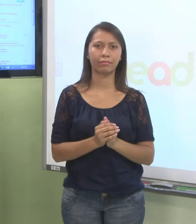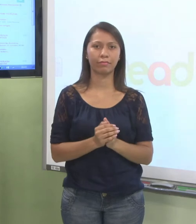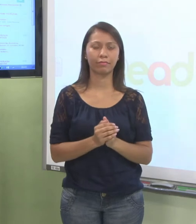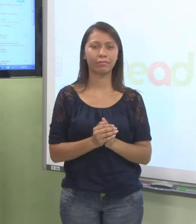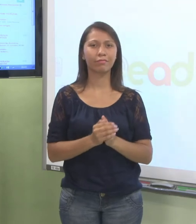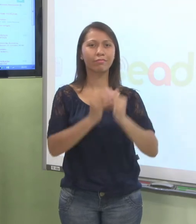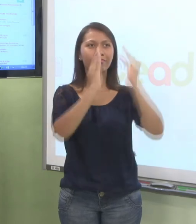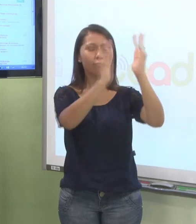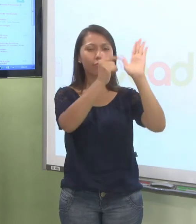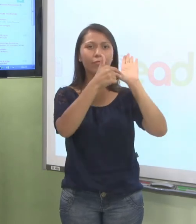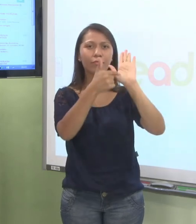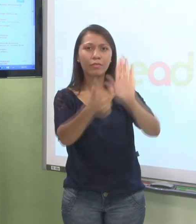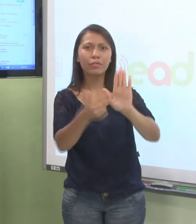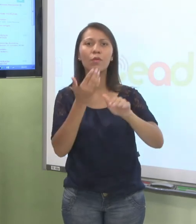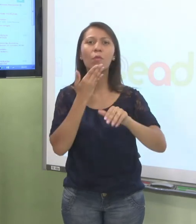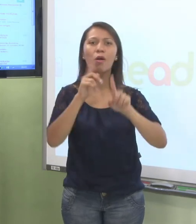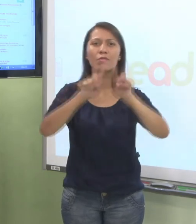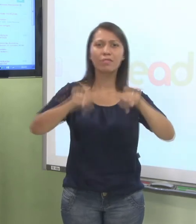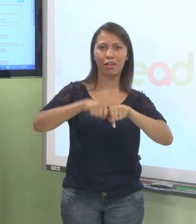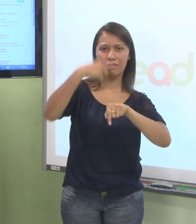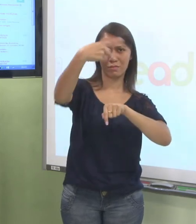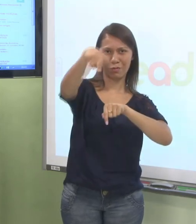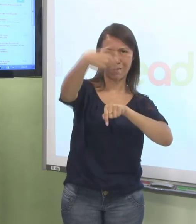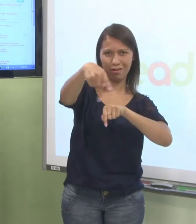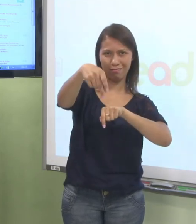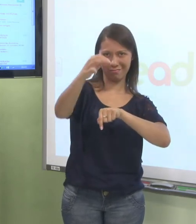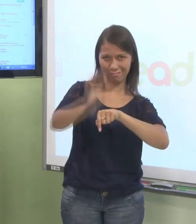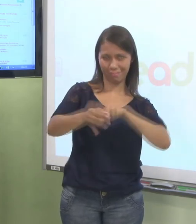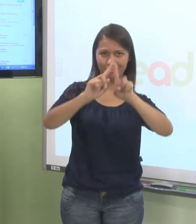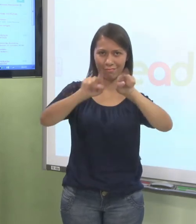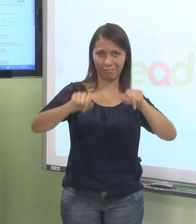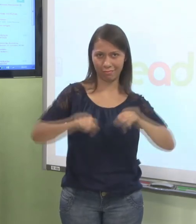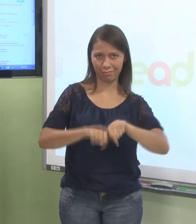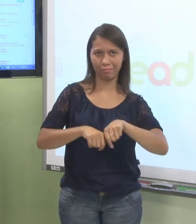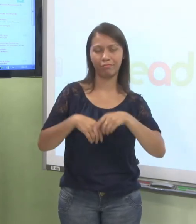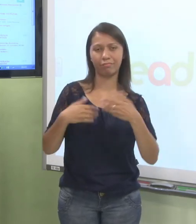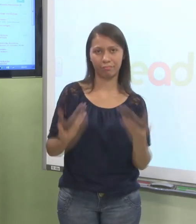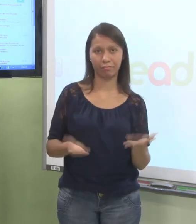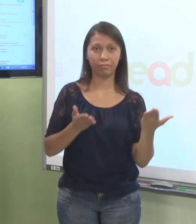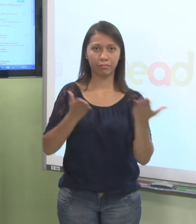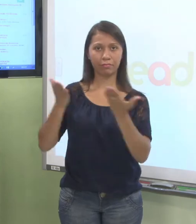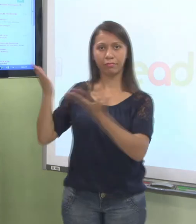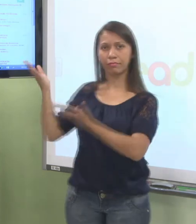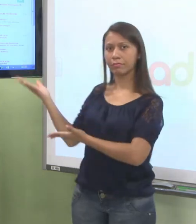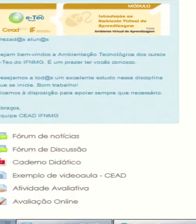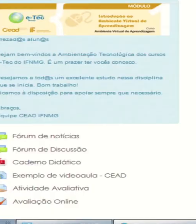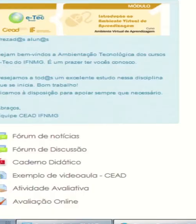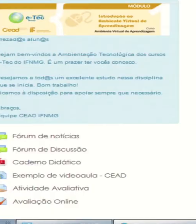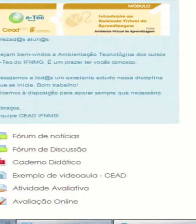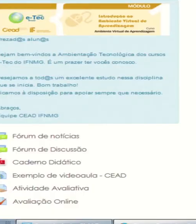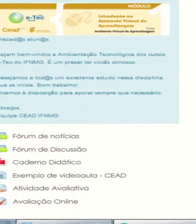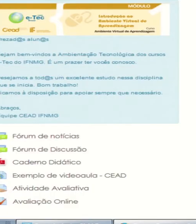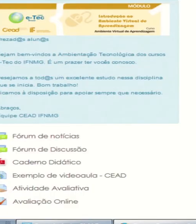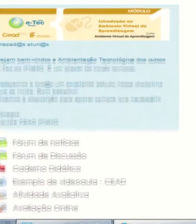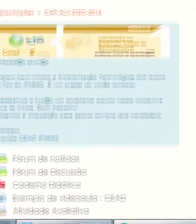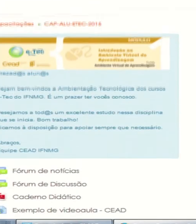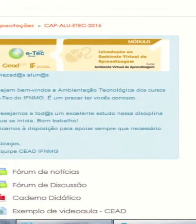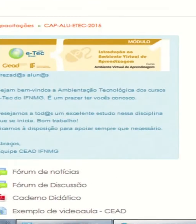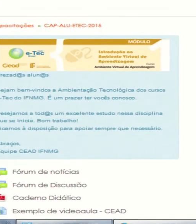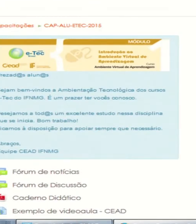ela mostra em qual sala atual que você está. Olha lá. Essa sala aqui, ela tem a sigla CAP-ALO-ETEC-2015. Ou seja, que a